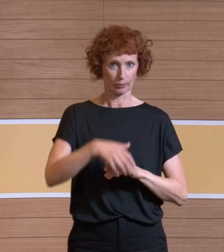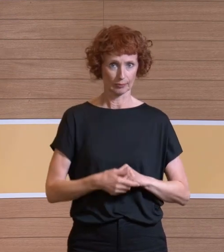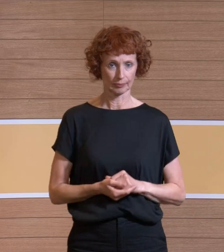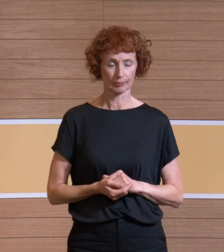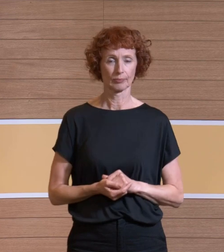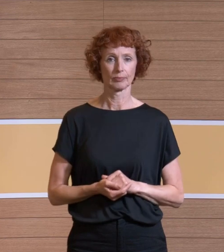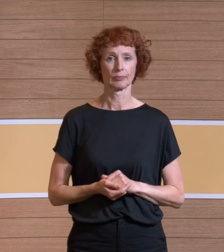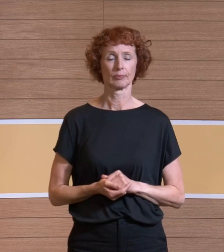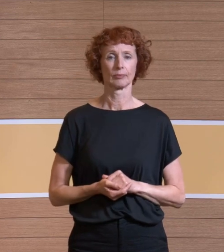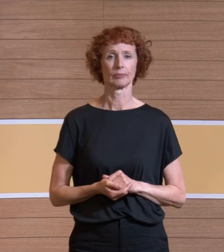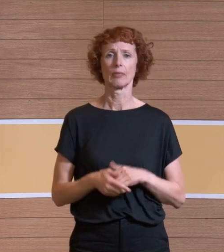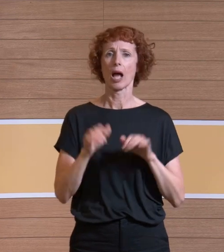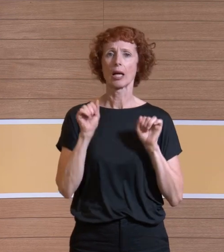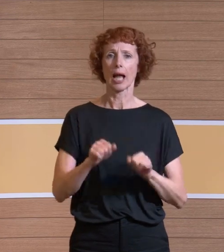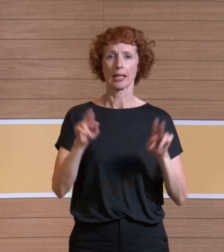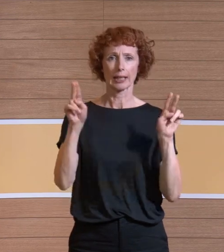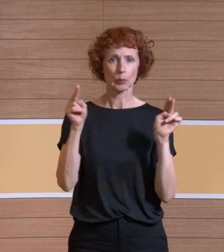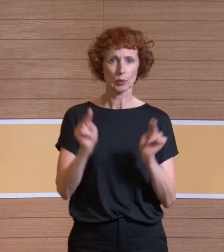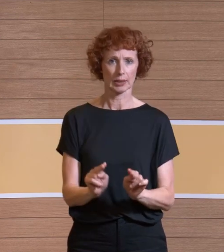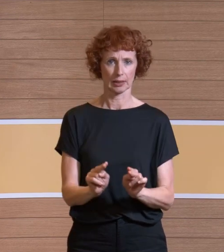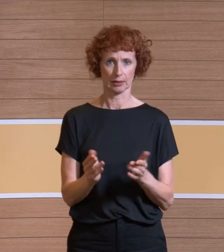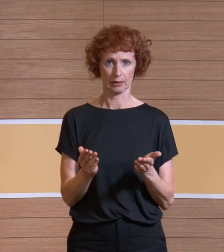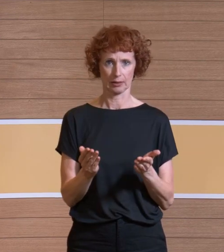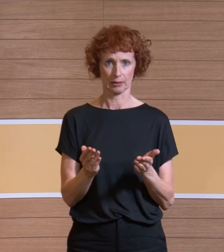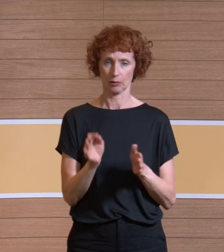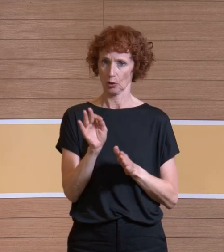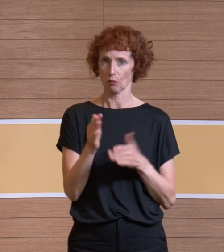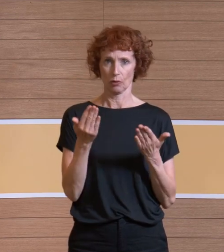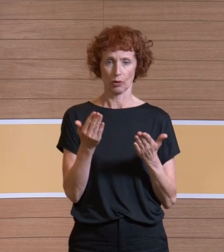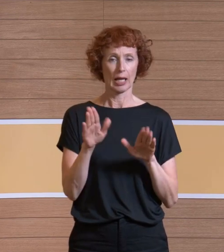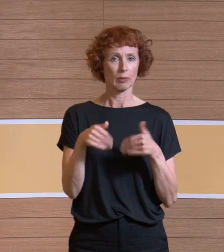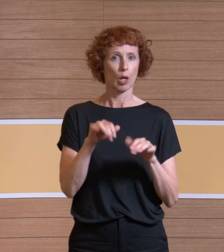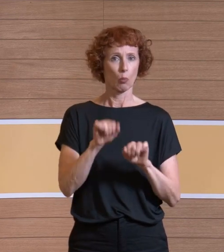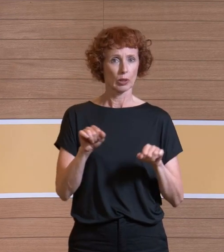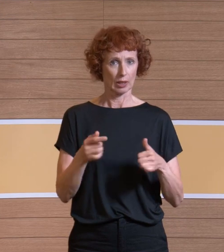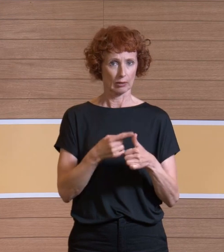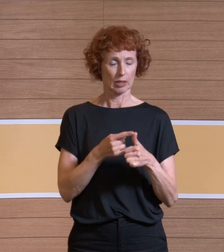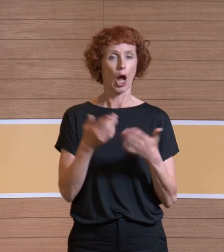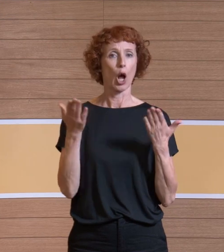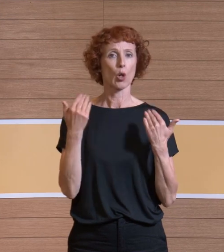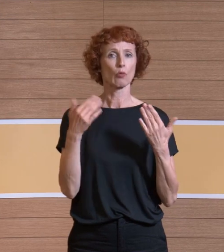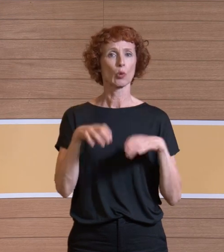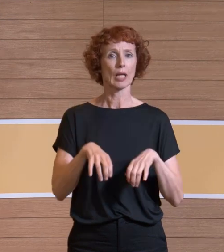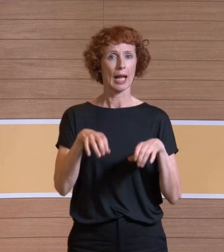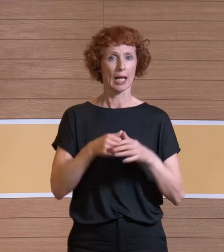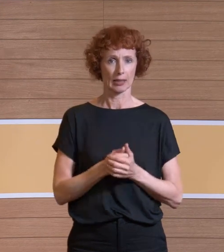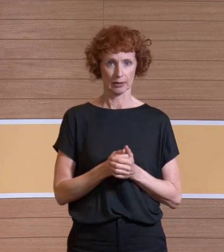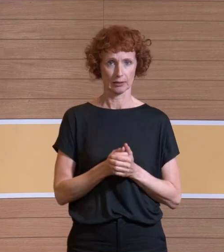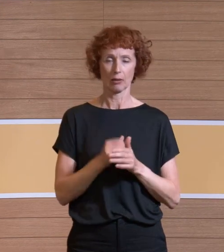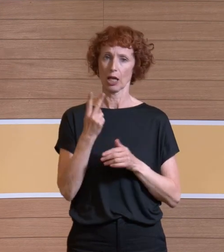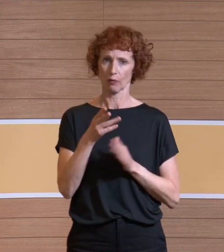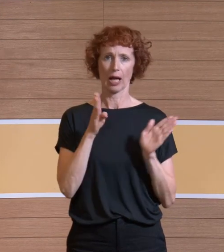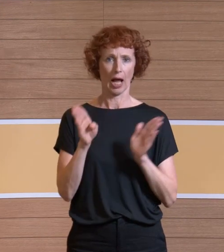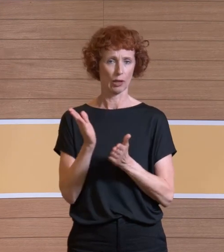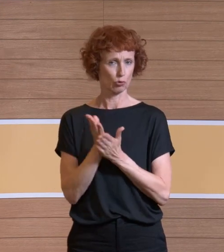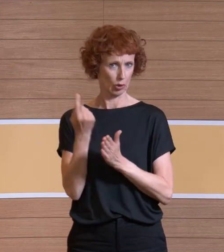Man kann es reduzieren und dazu gibt es eine Möglichkeit, und zwar die Lüftungsanlage. Es gibt halt zwei Arten, wie wir